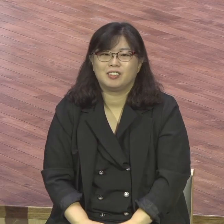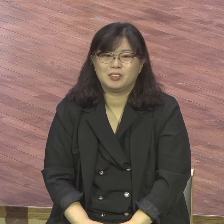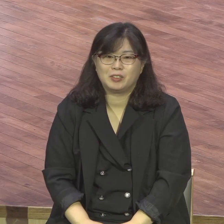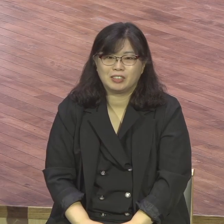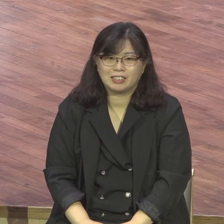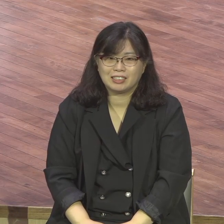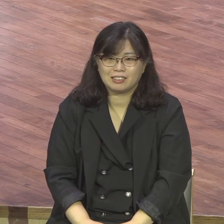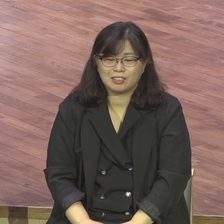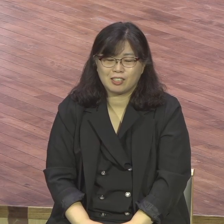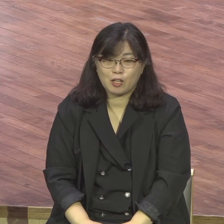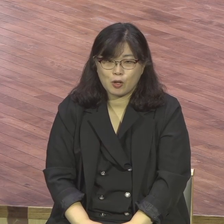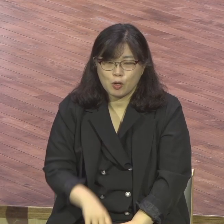강단